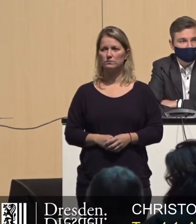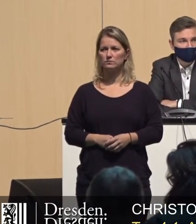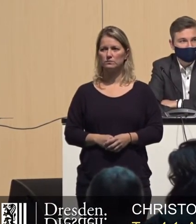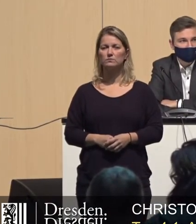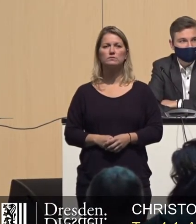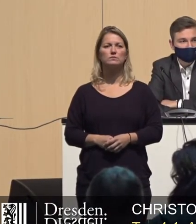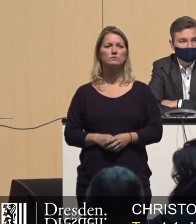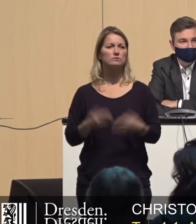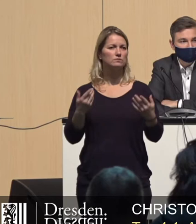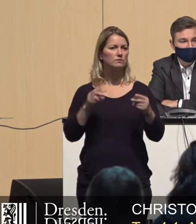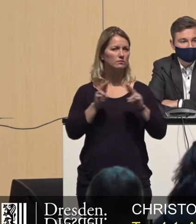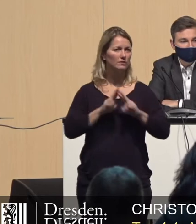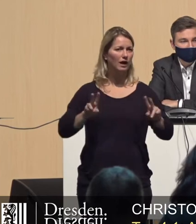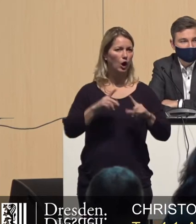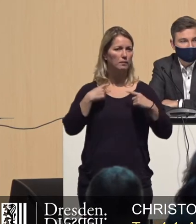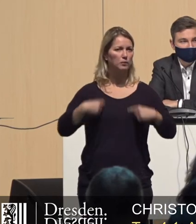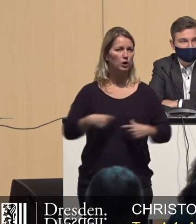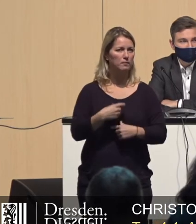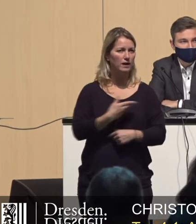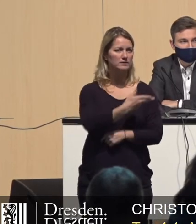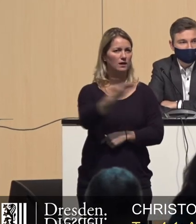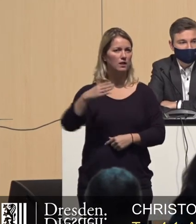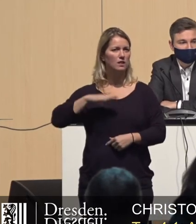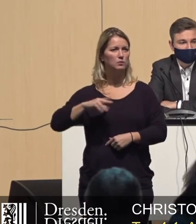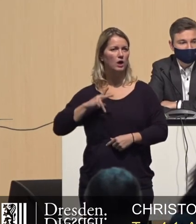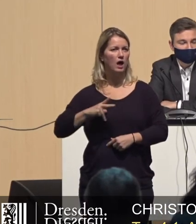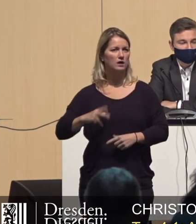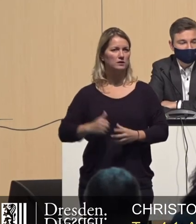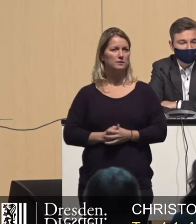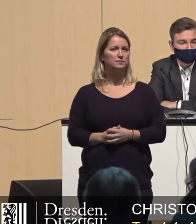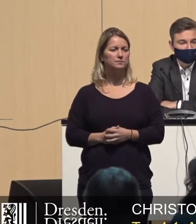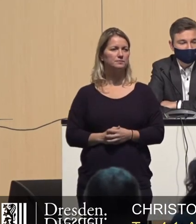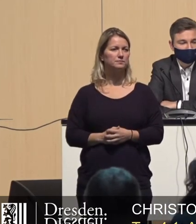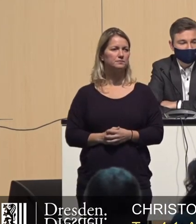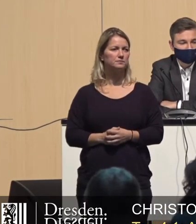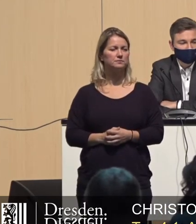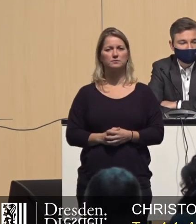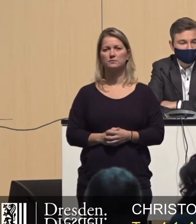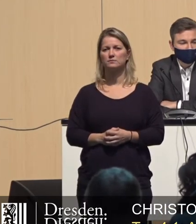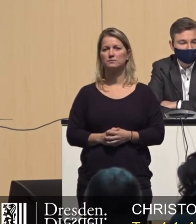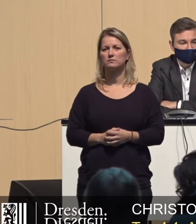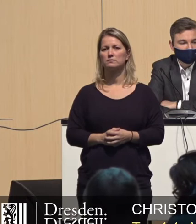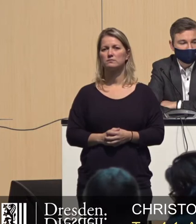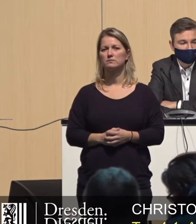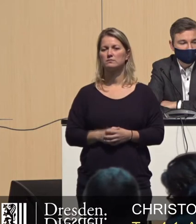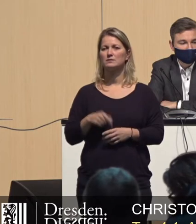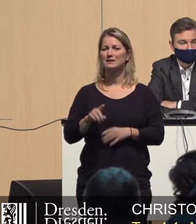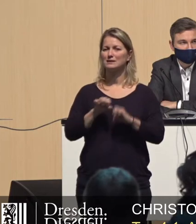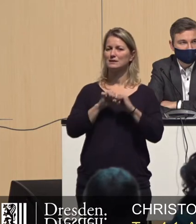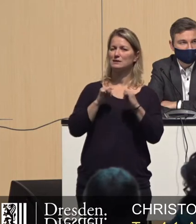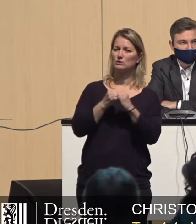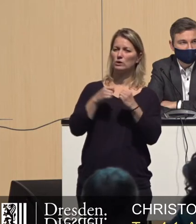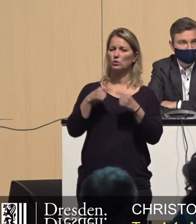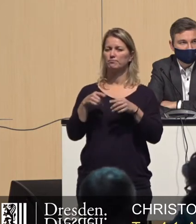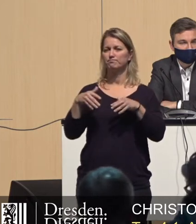Sehr geehrter Herr Oberbürgermeister, meine Damen und Herren, wir befinden uns jetzt in einer ähnlichen Situation wie im Oktober schon